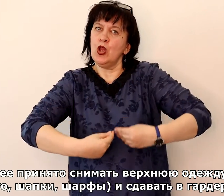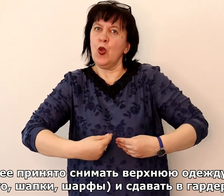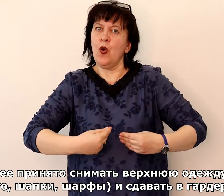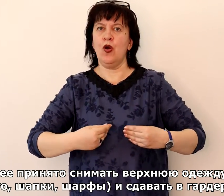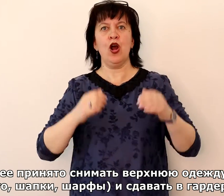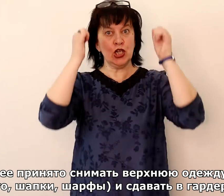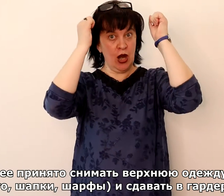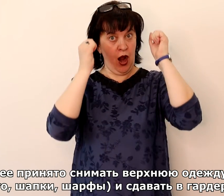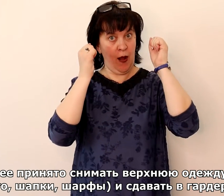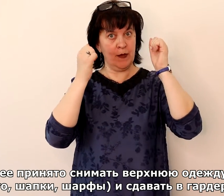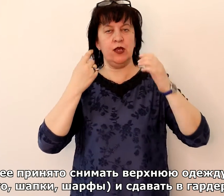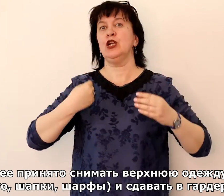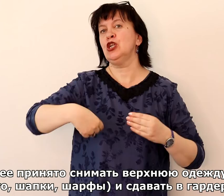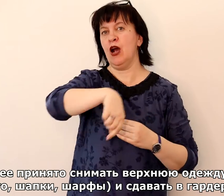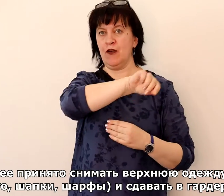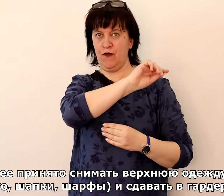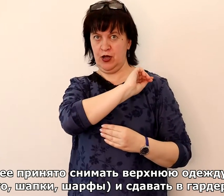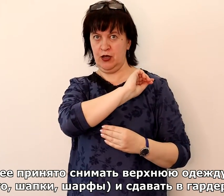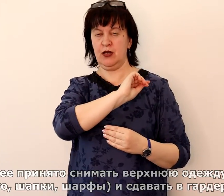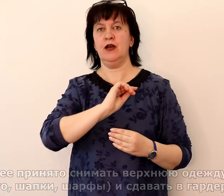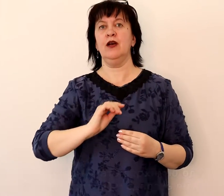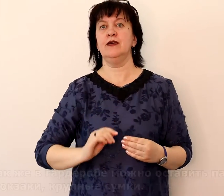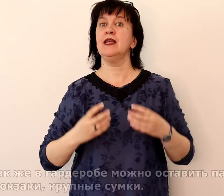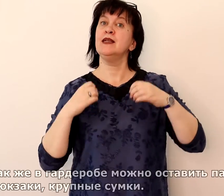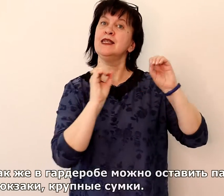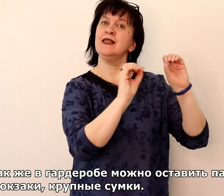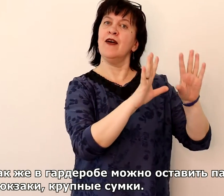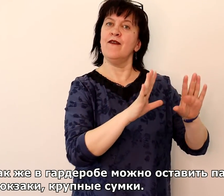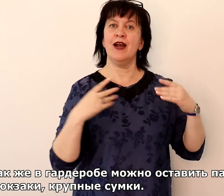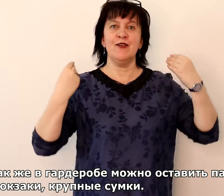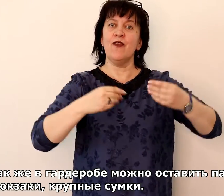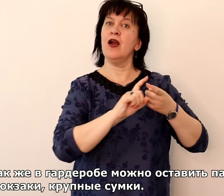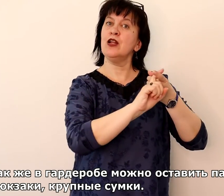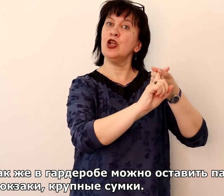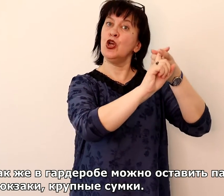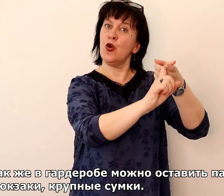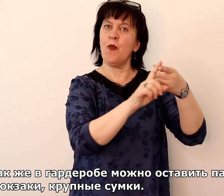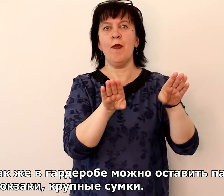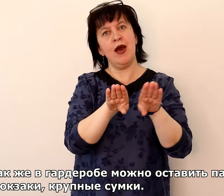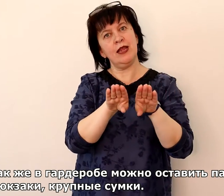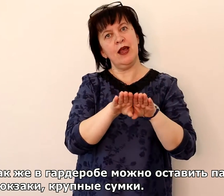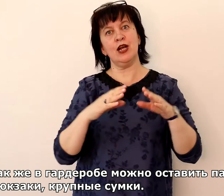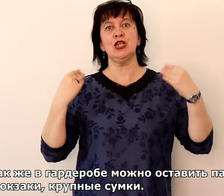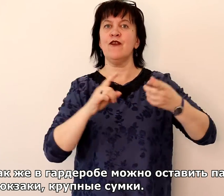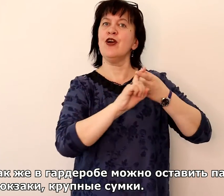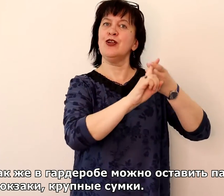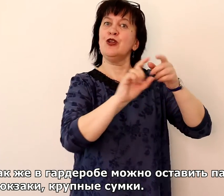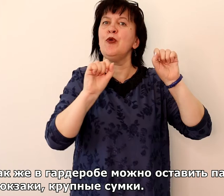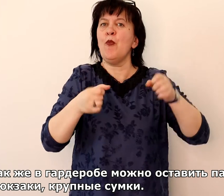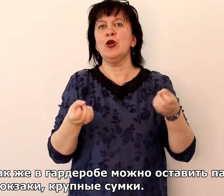и сдавать в гардероб. Также в гардеробе можно оставить пакеты, рюкзаки, крупные